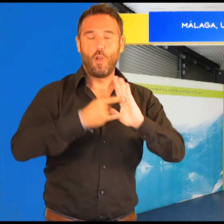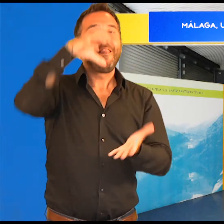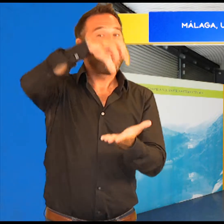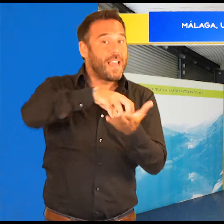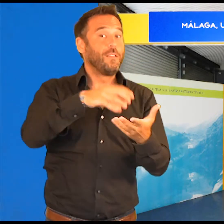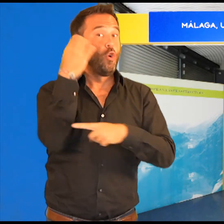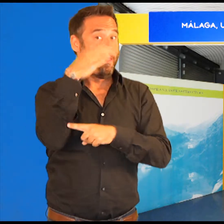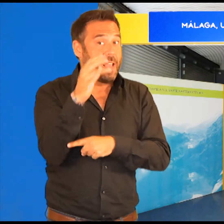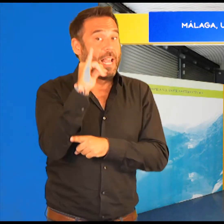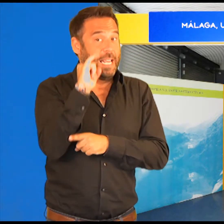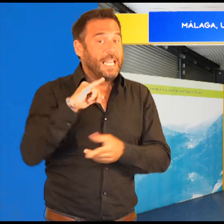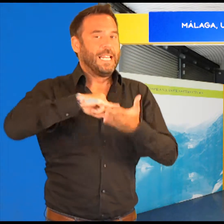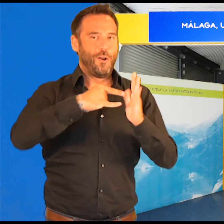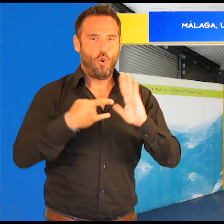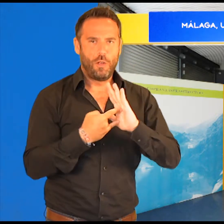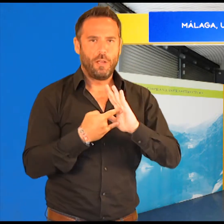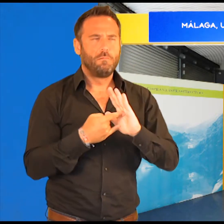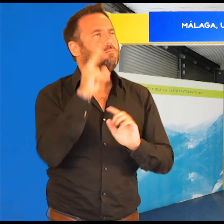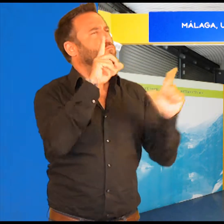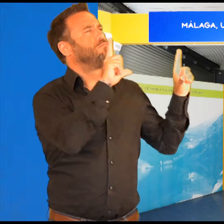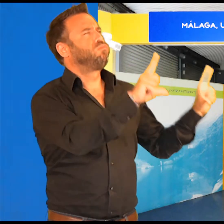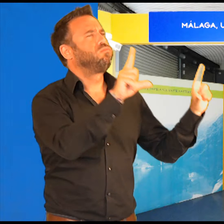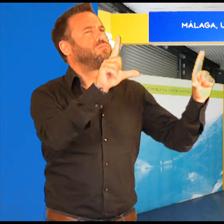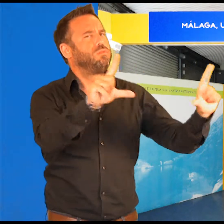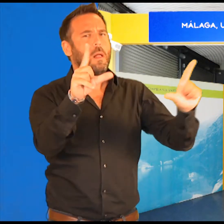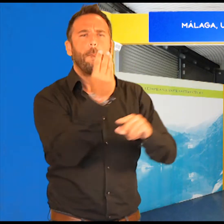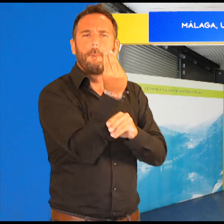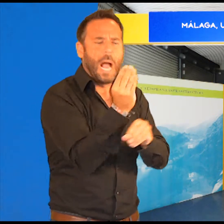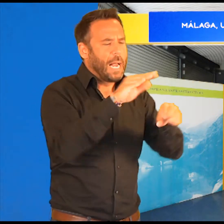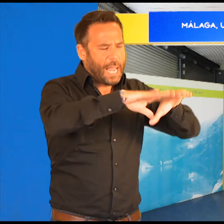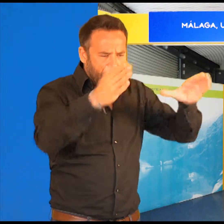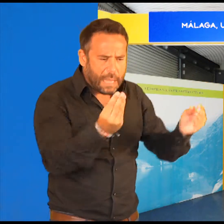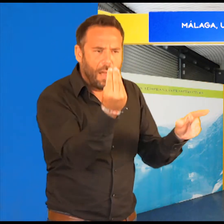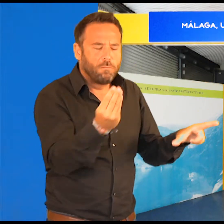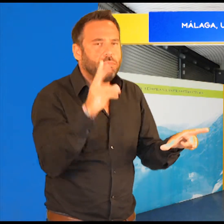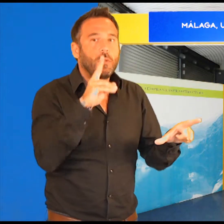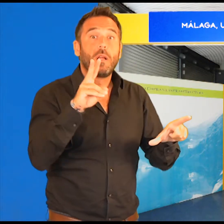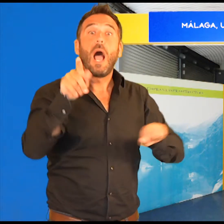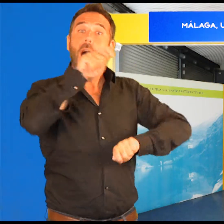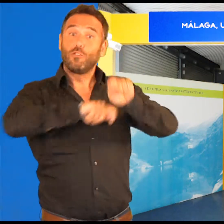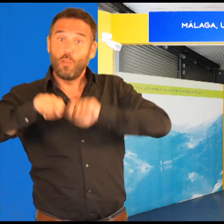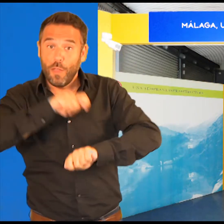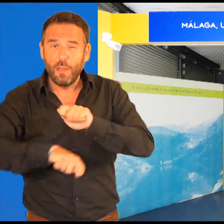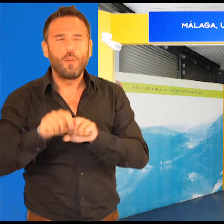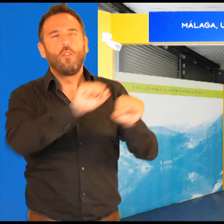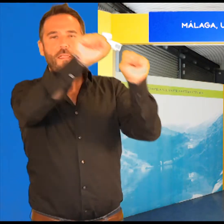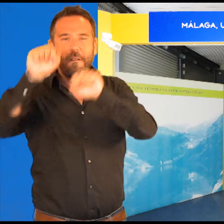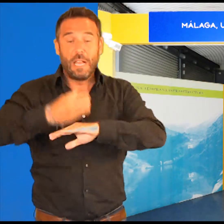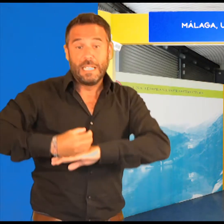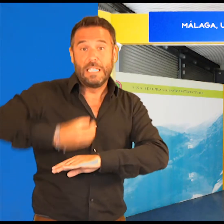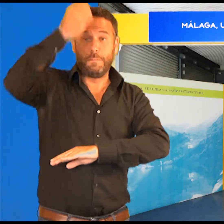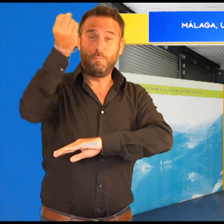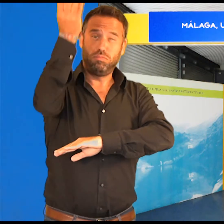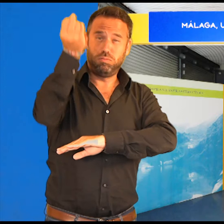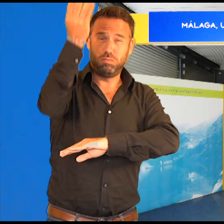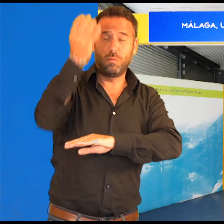Recorrido a través de paneles, maquetas y piezas por la historia de la industria malagueña con la Asociación en Defensa de las Chimeneas y el Patrimonio Industrial de